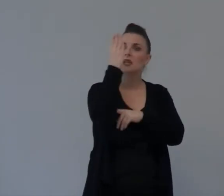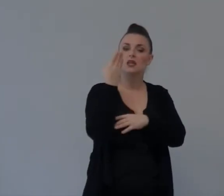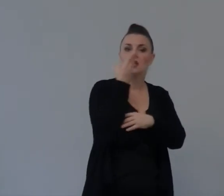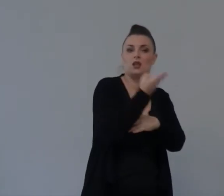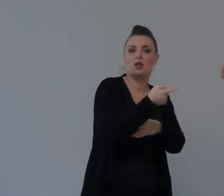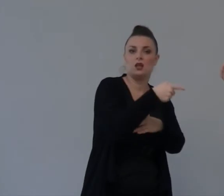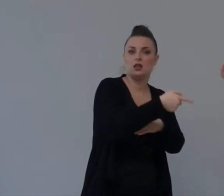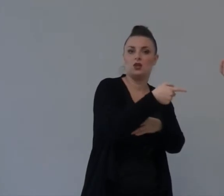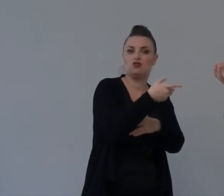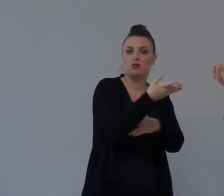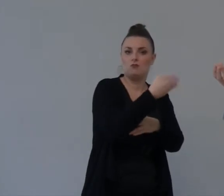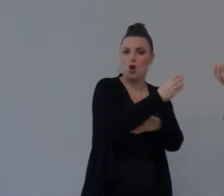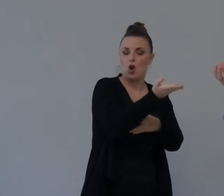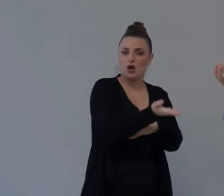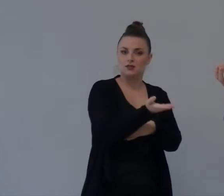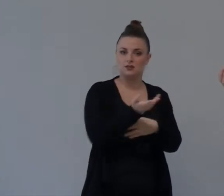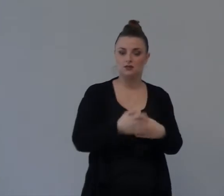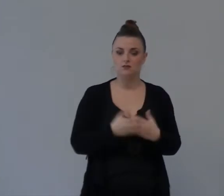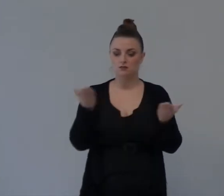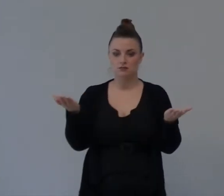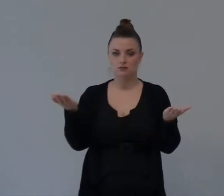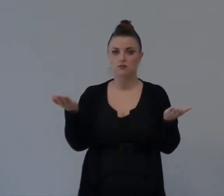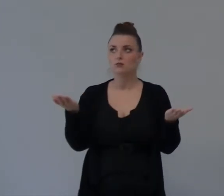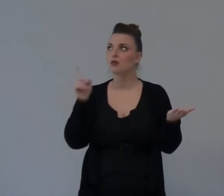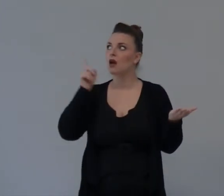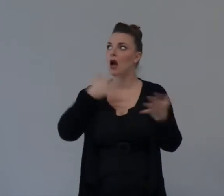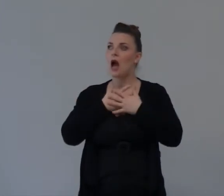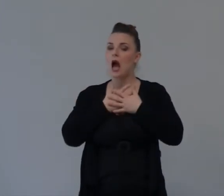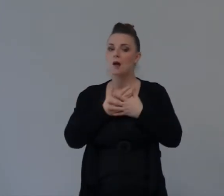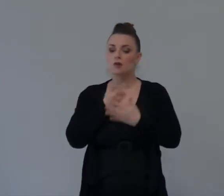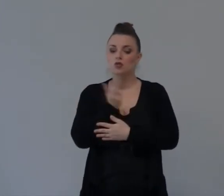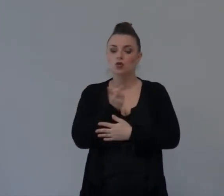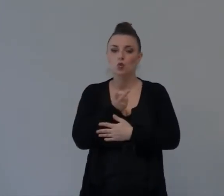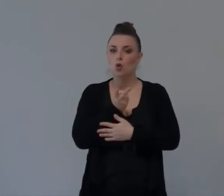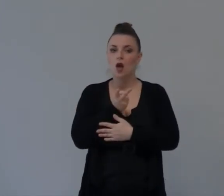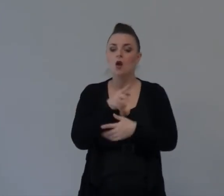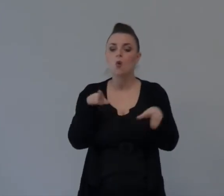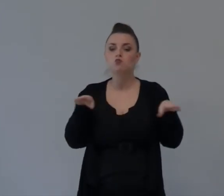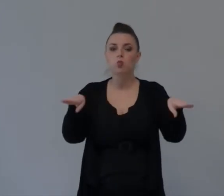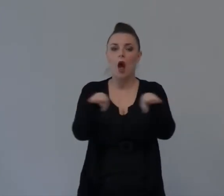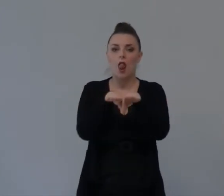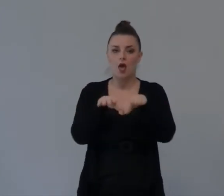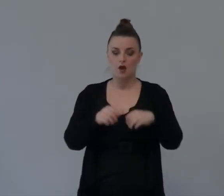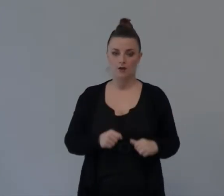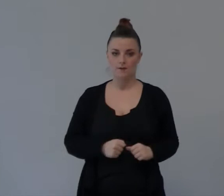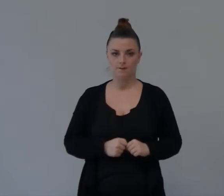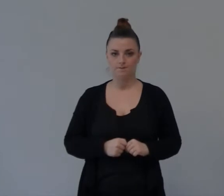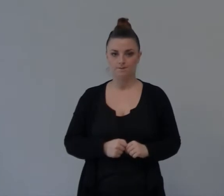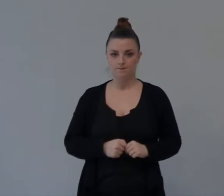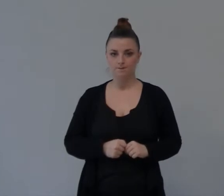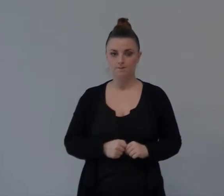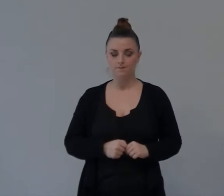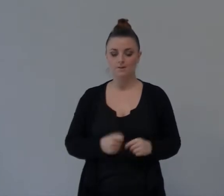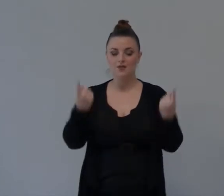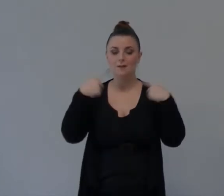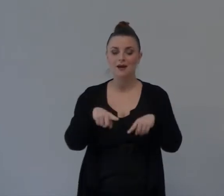Quanto Boaz Non è una Questione Di Quanto Ha Ma